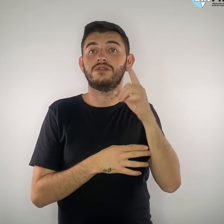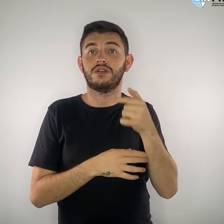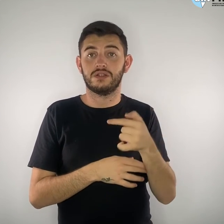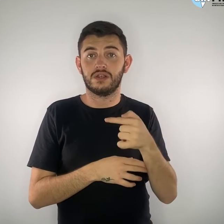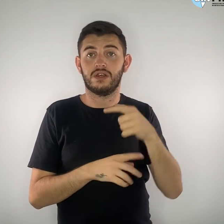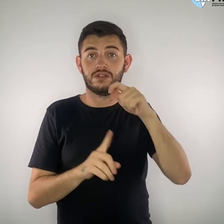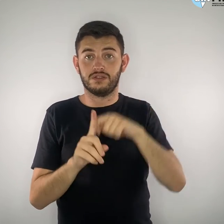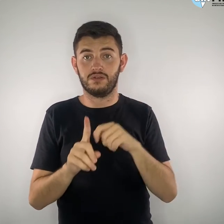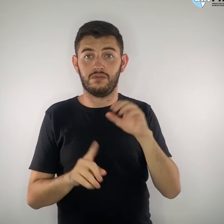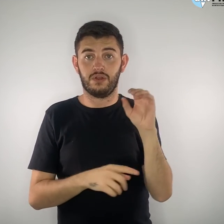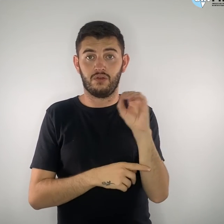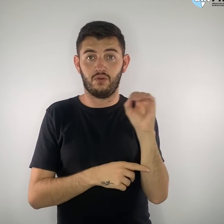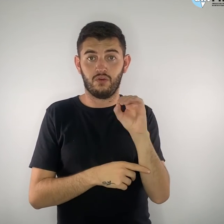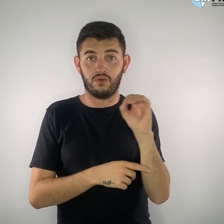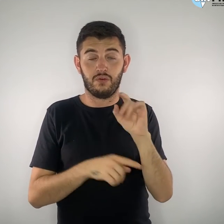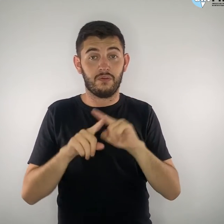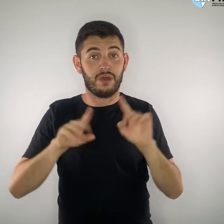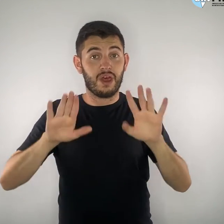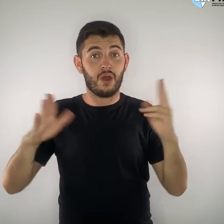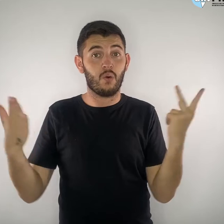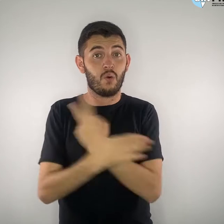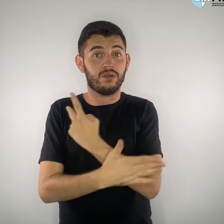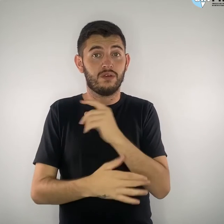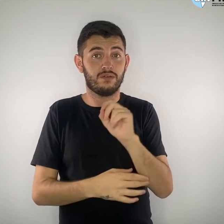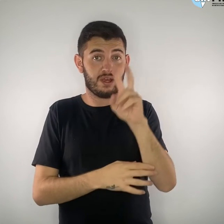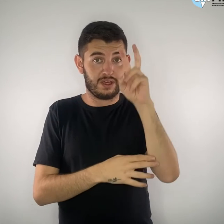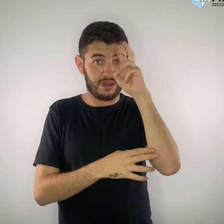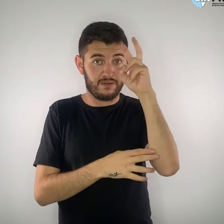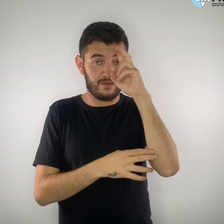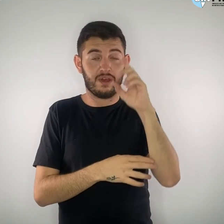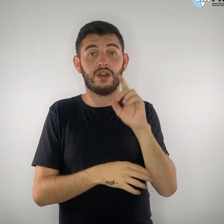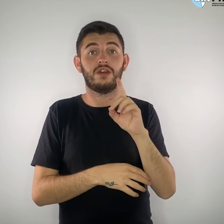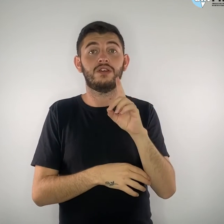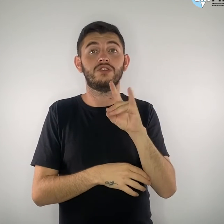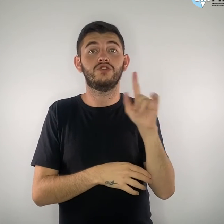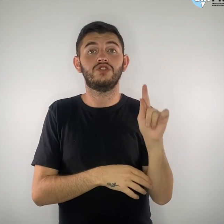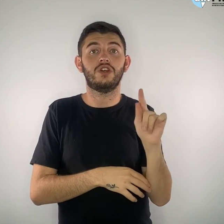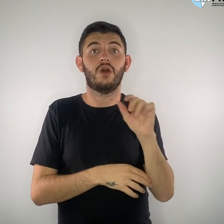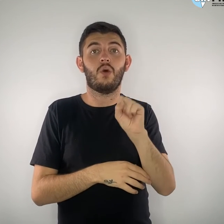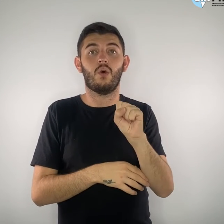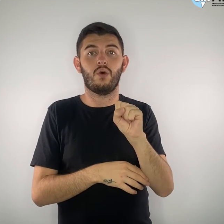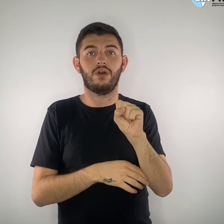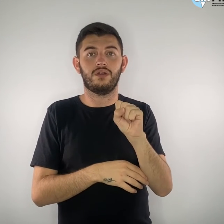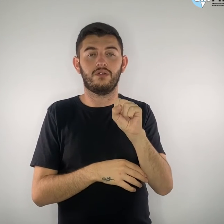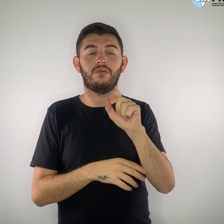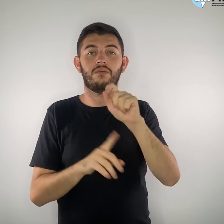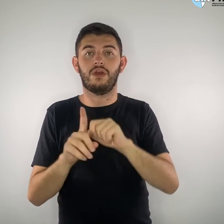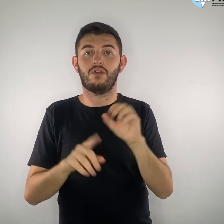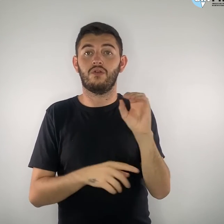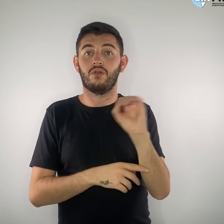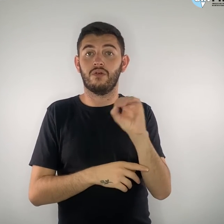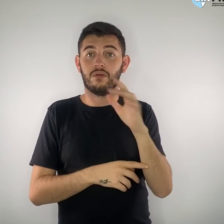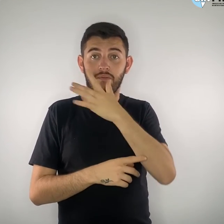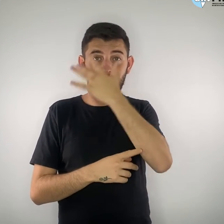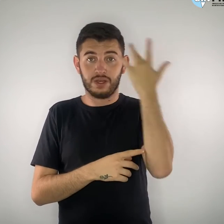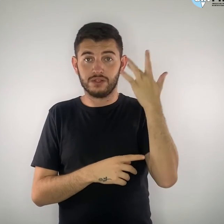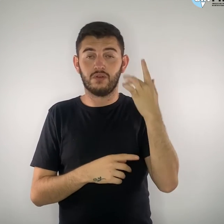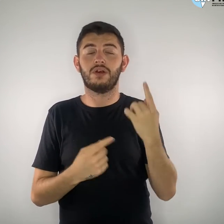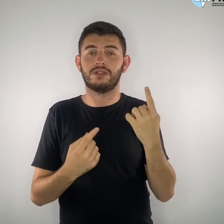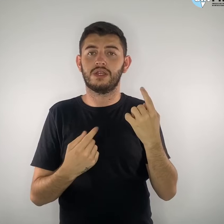entanto, na quinta-feira, 8 do 10, aliados do presidente publicaram nas redes o